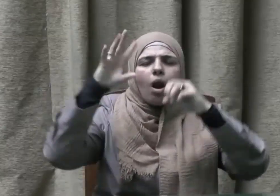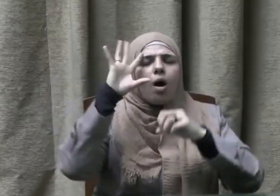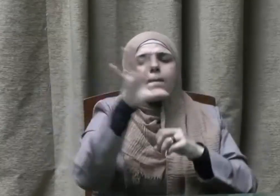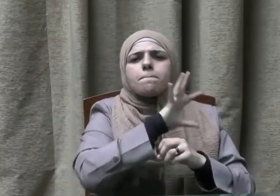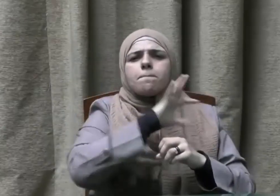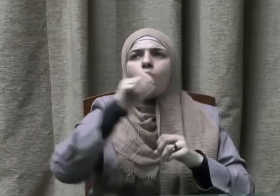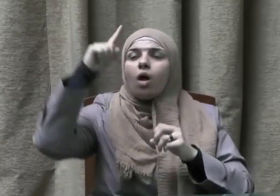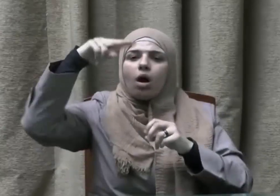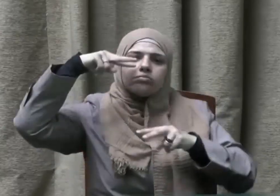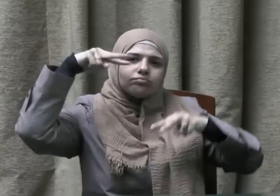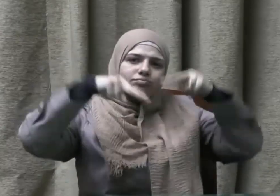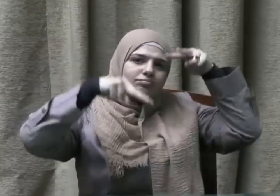عبادتك